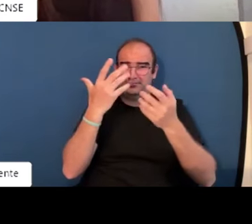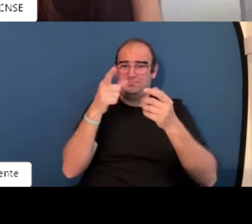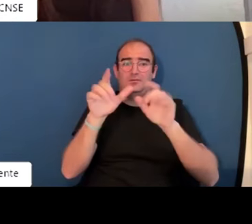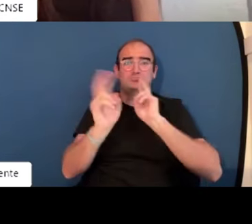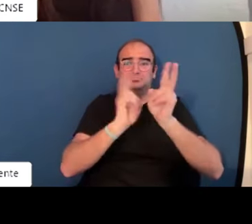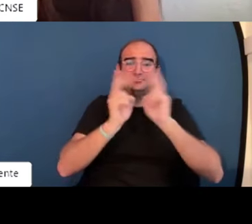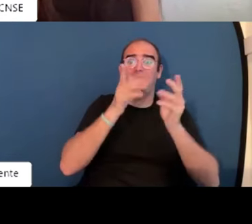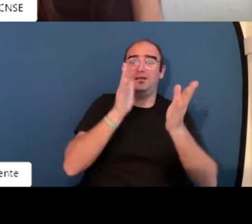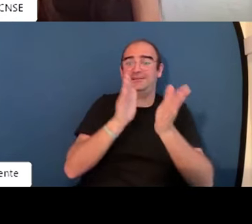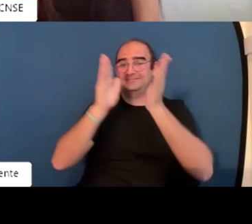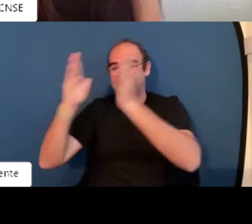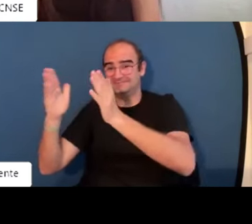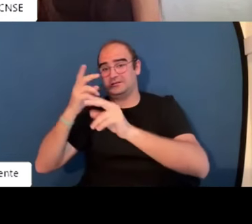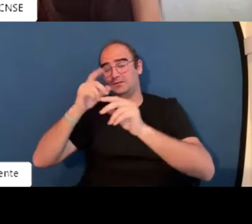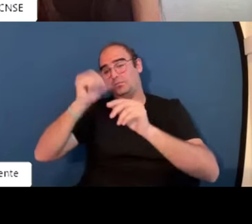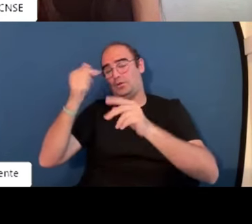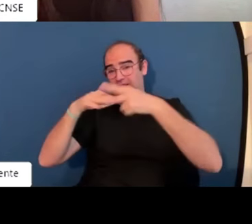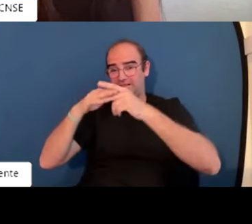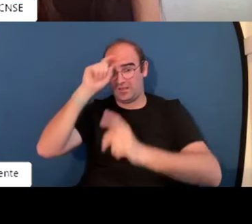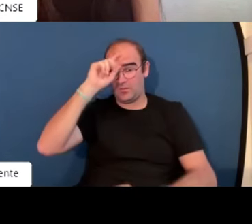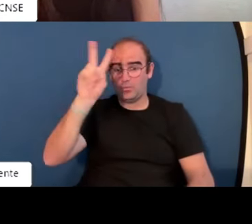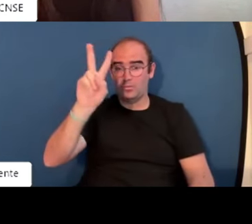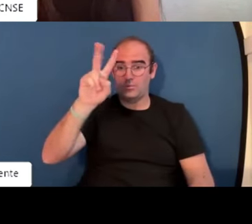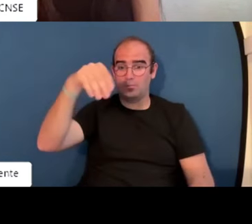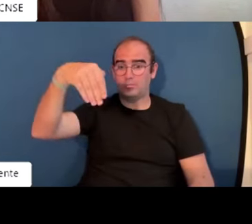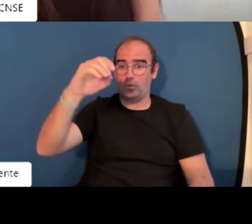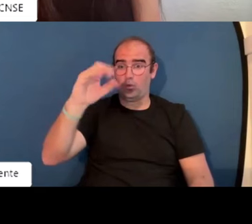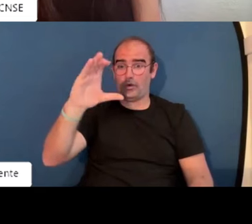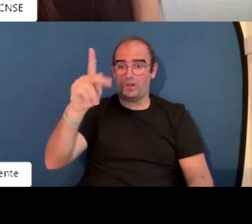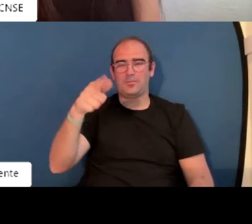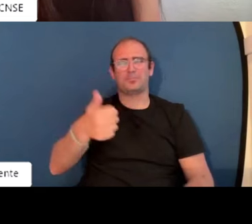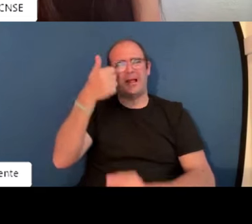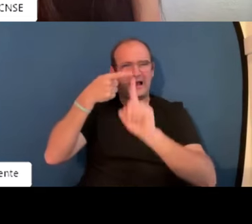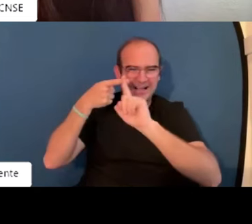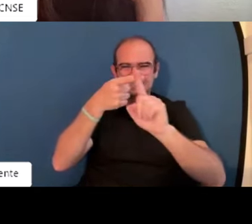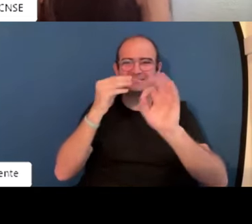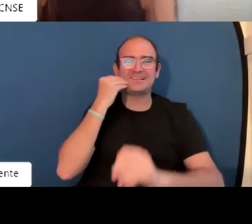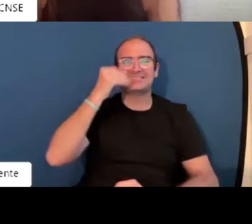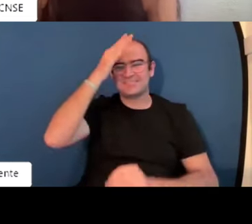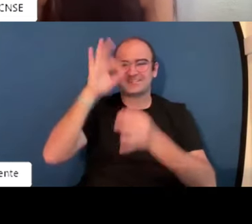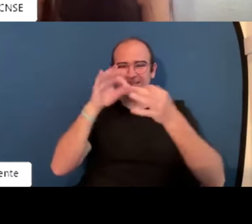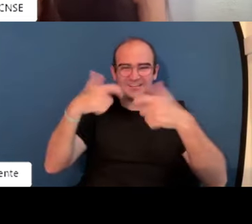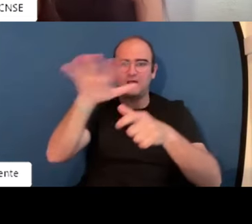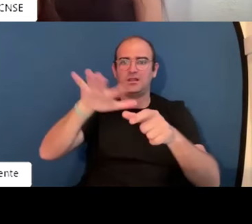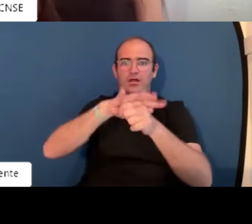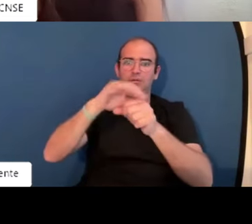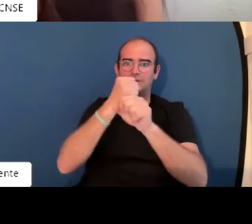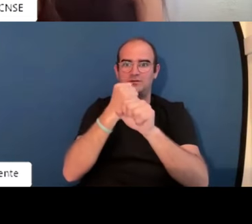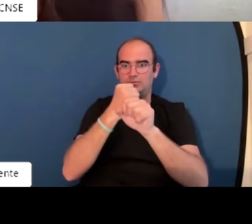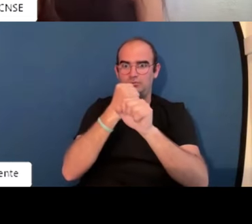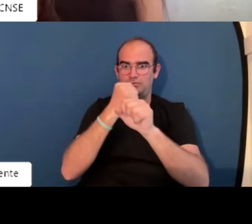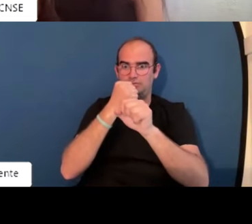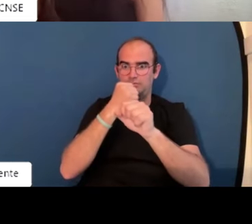ahora mismo hay muchas herramientas que podemos utilizar y luego he puesto la